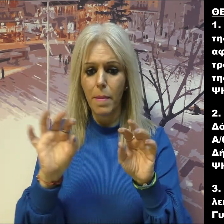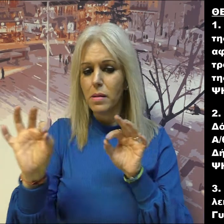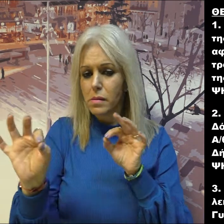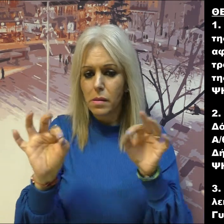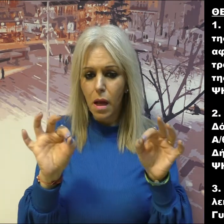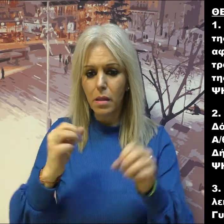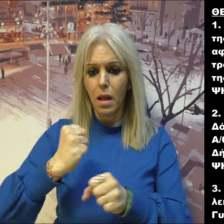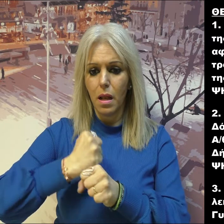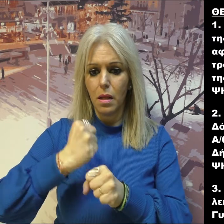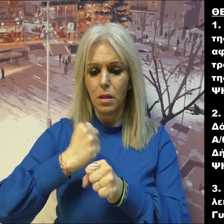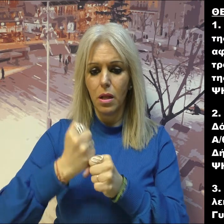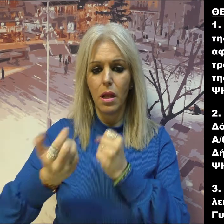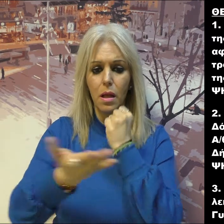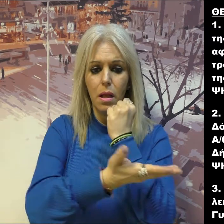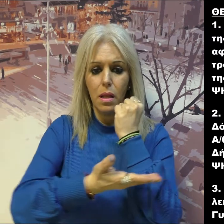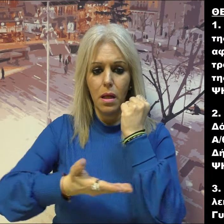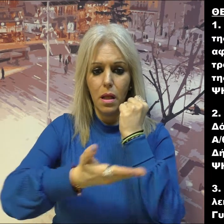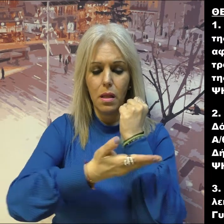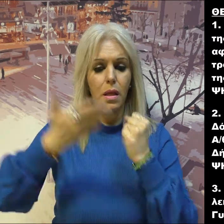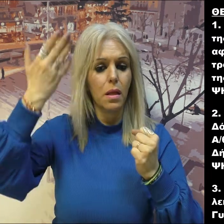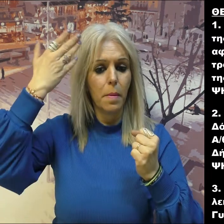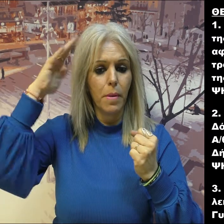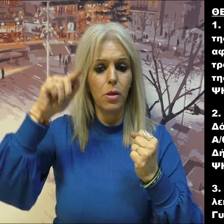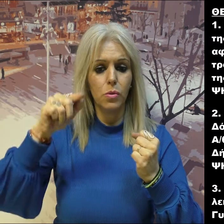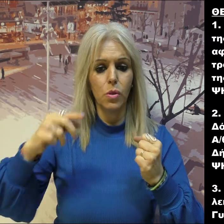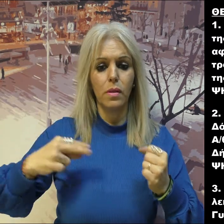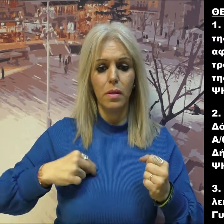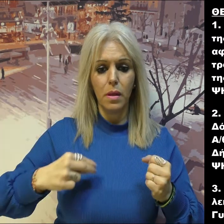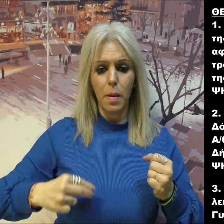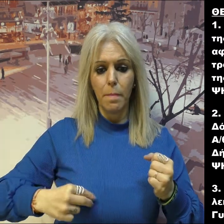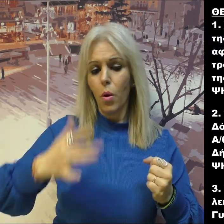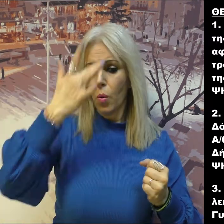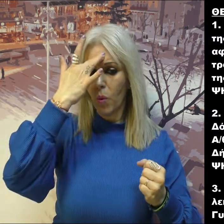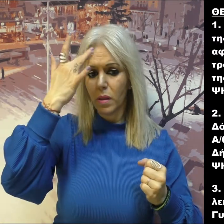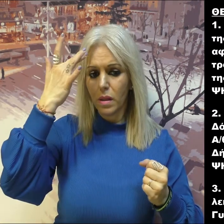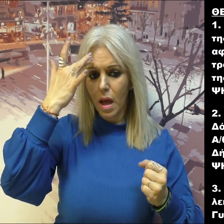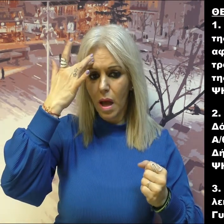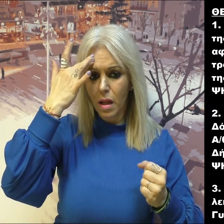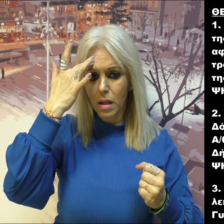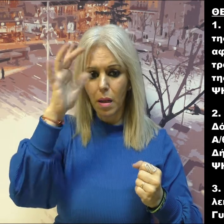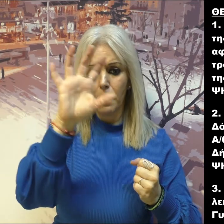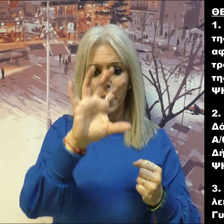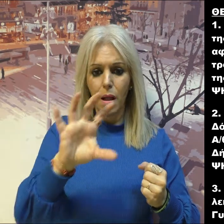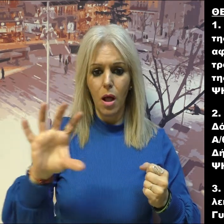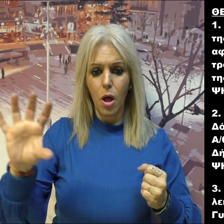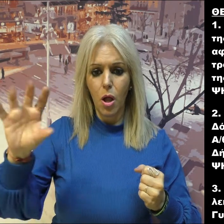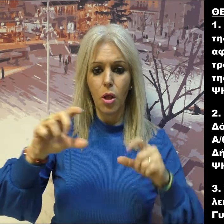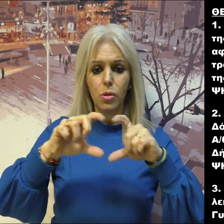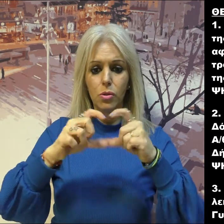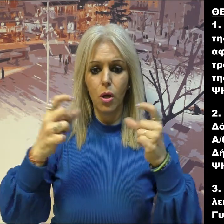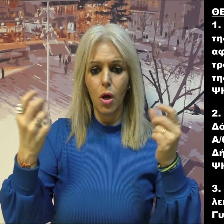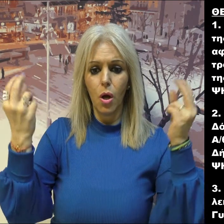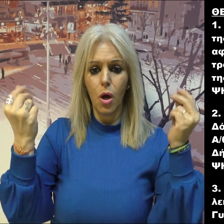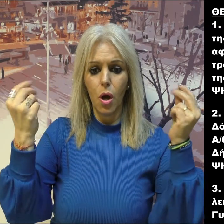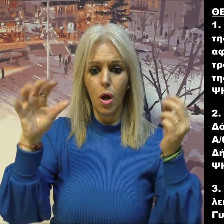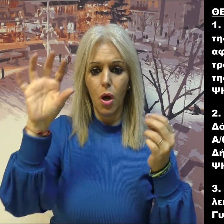,30 ευρώ, πρώτη δόση του 2020, στις Σχολικές Επιτροπές Πρωτοβάθμιας και Δευτεροβάθμιας Εκπαίδευσης του Δήμου Κοζάνης.